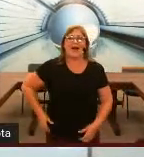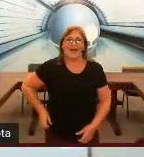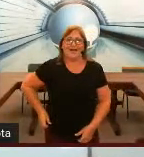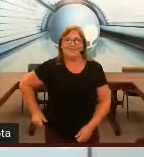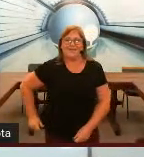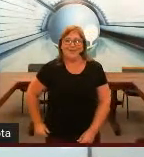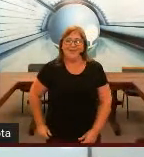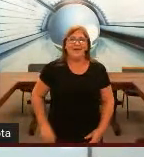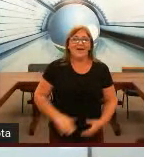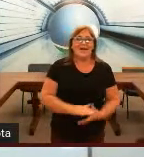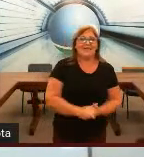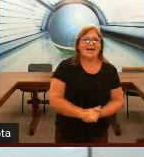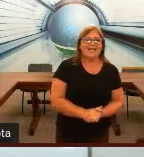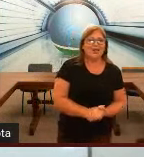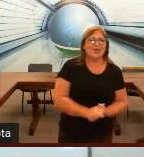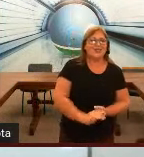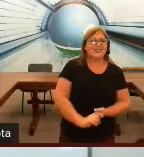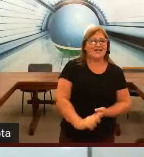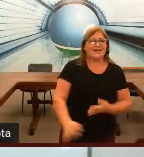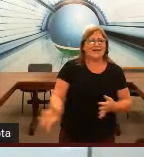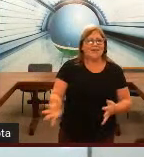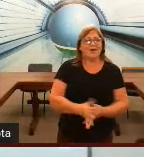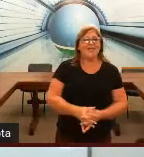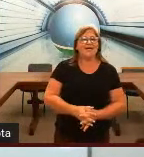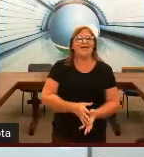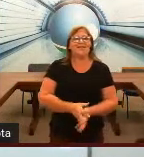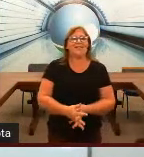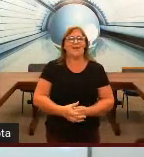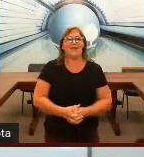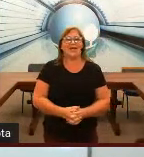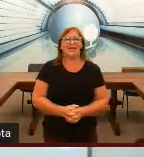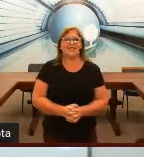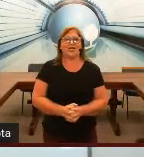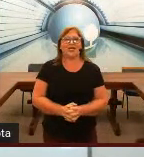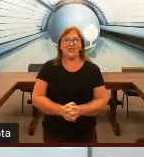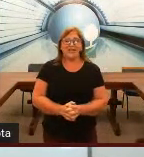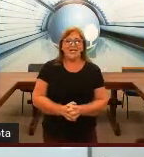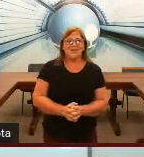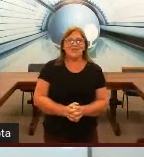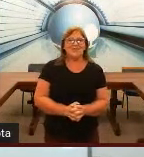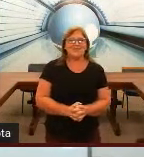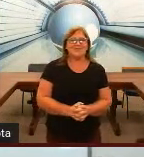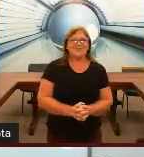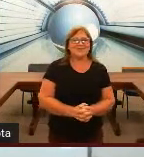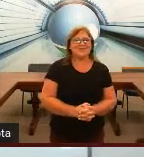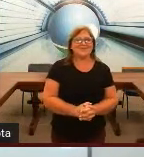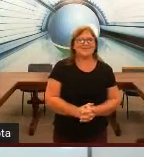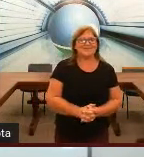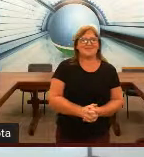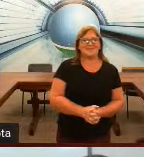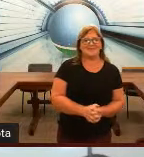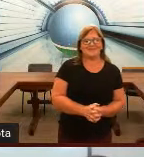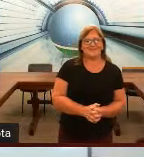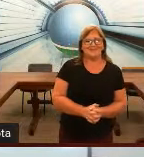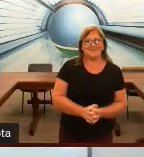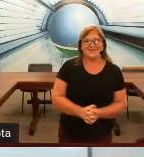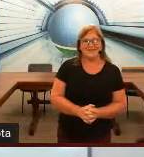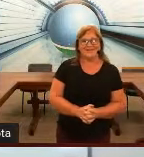balar. Está bom? Datilologia. Poliana, você sabe o que é datilologia? Não, Nilce. Estou louca para aprender.